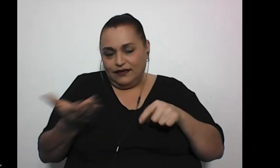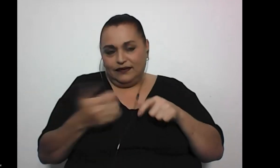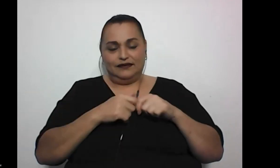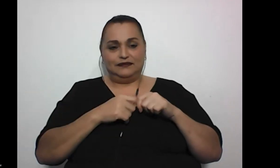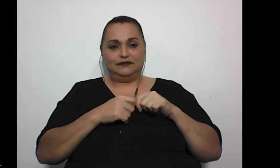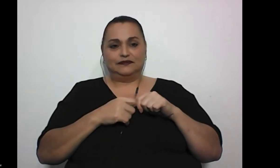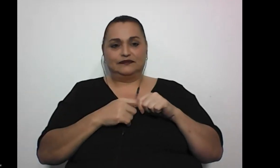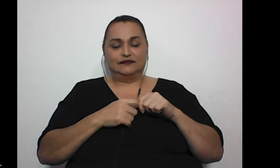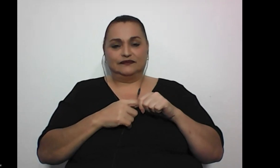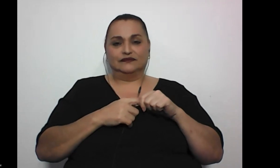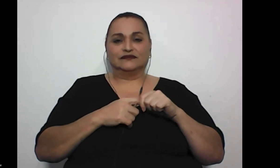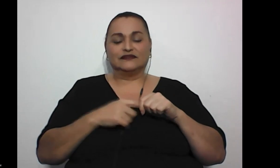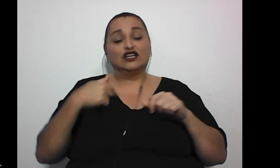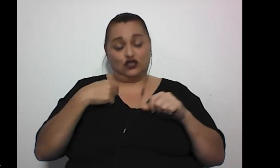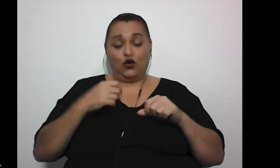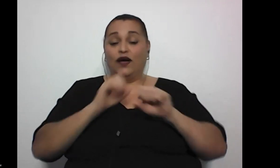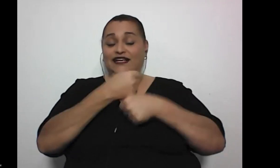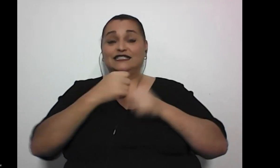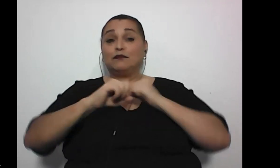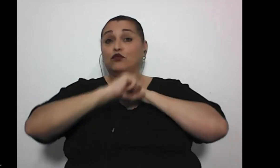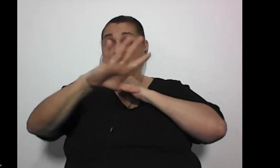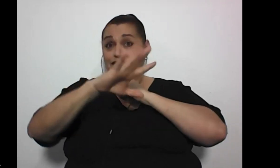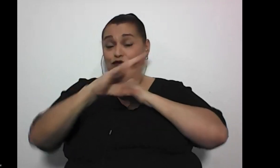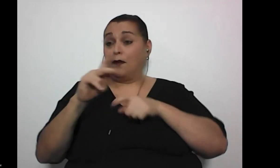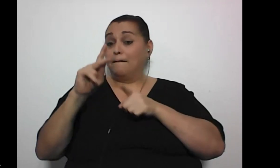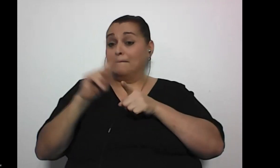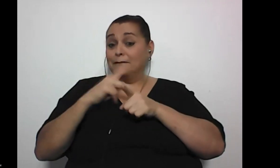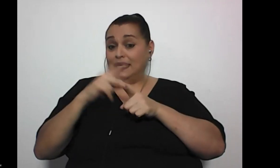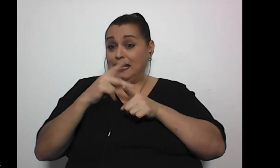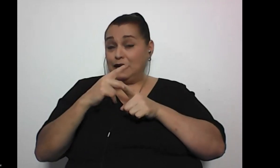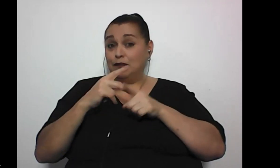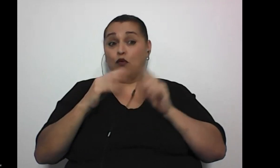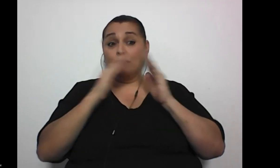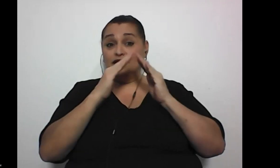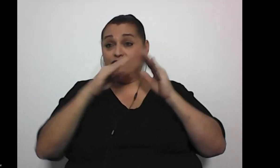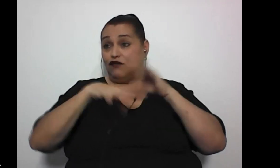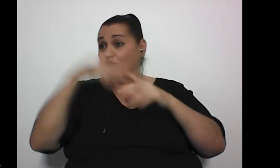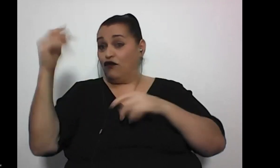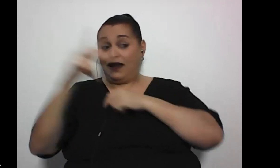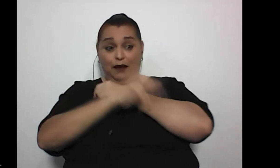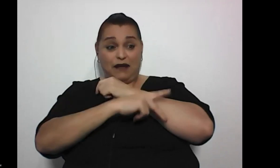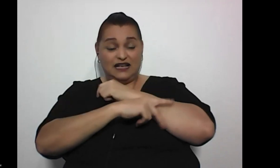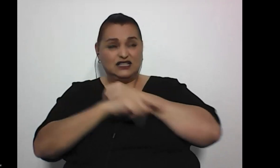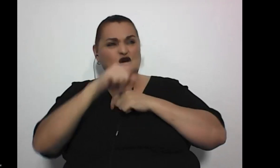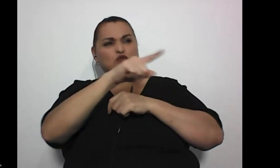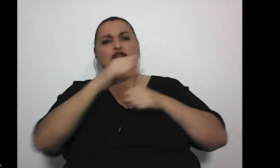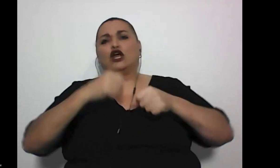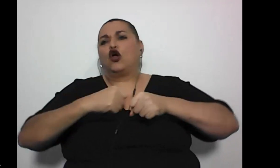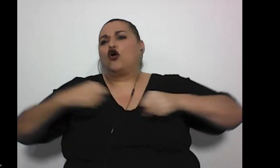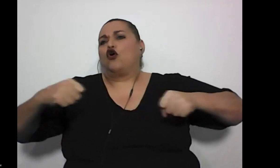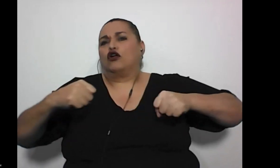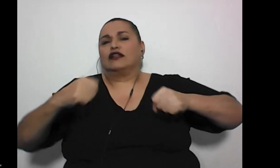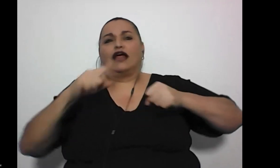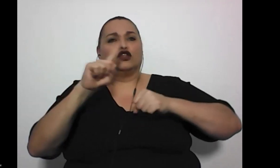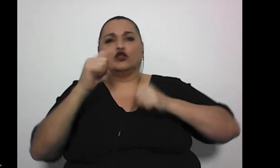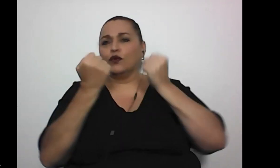y hice la publicación y un primo que no vive en Costa Rica me dijo es que estás tan gorda que no cabes me